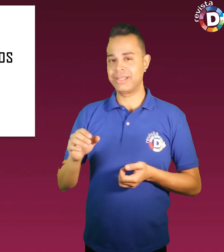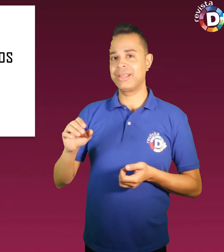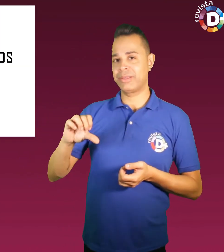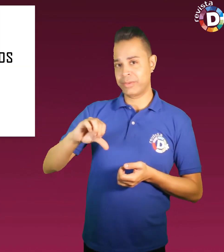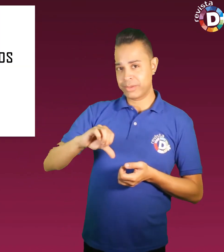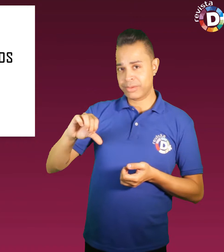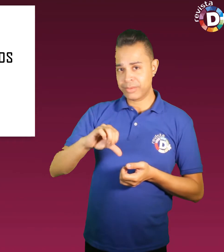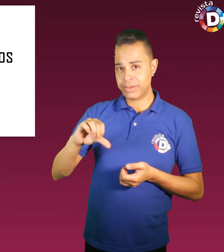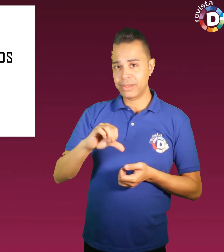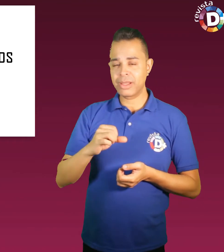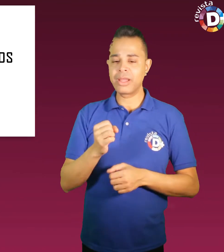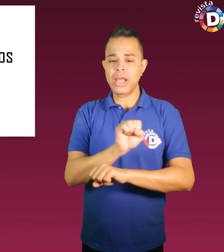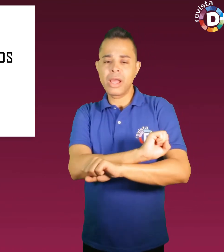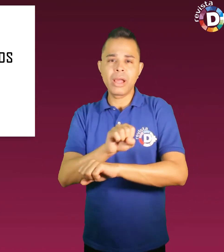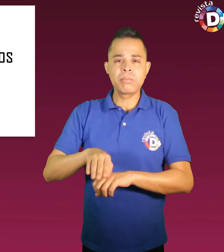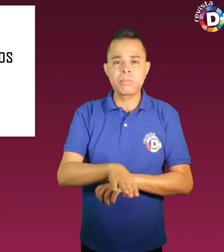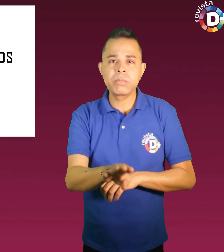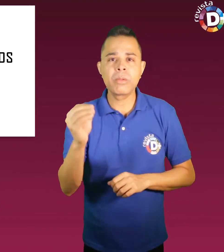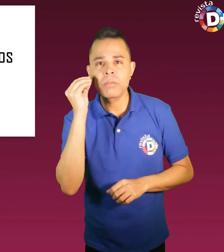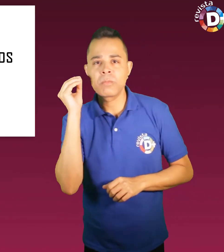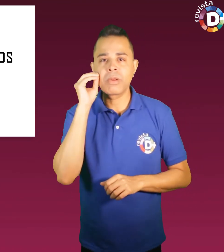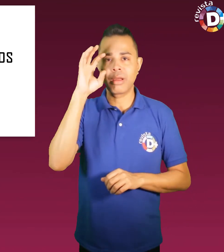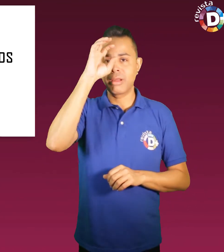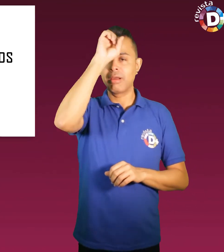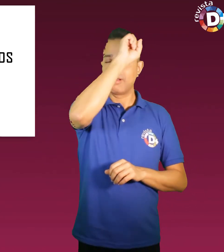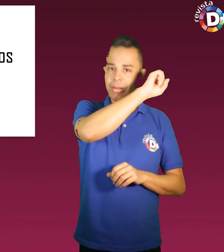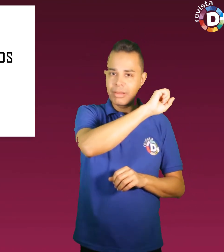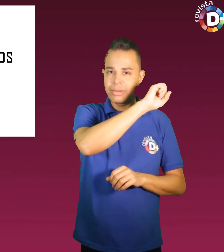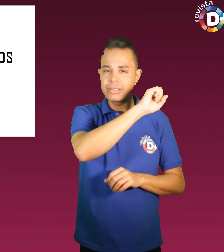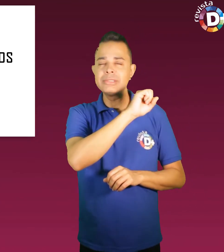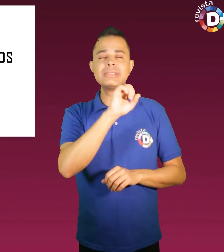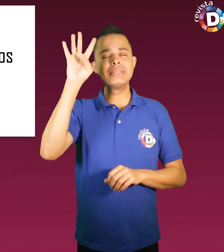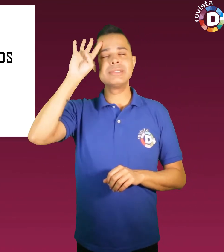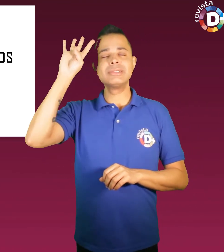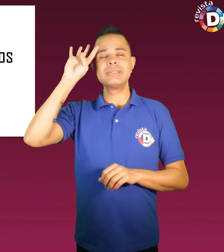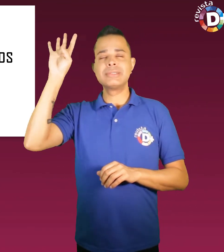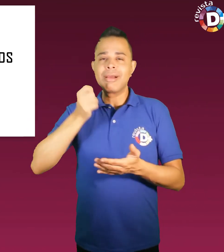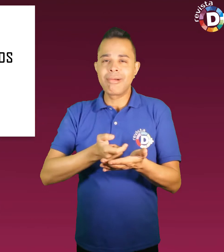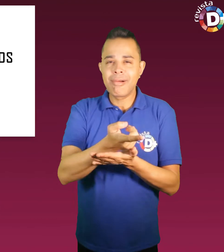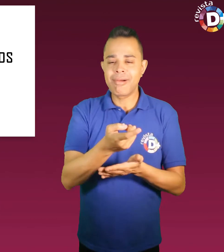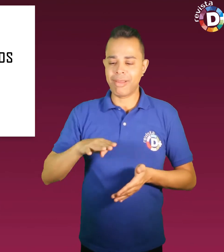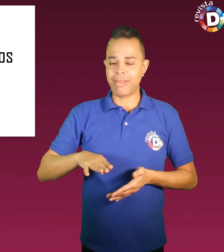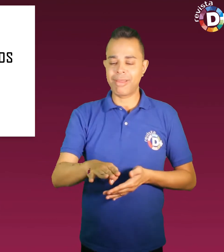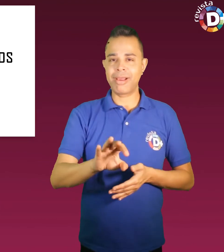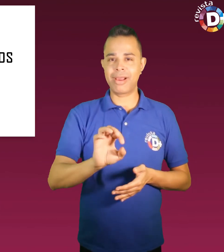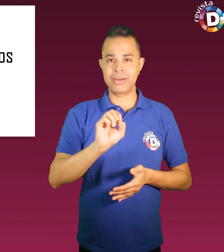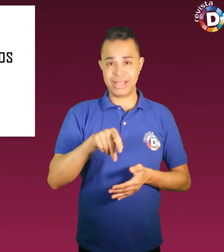test drive com carros adaptados. Desejando dirigir o carrão dos sonhos. Aproveita